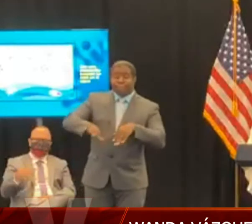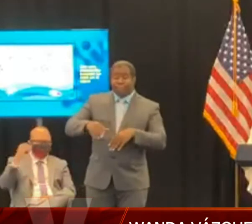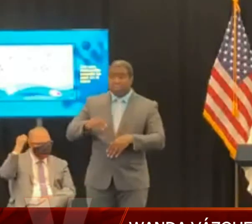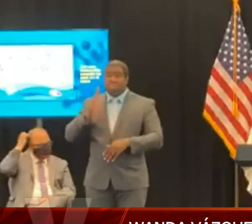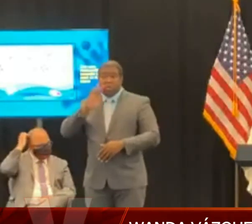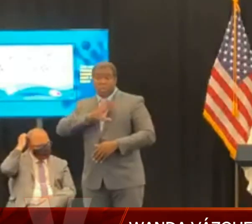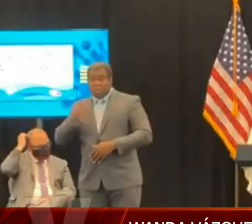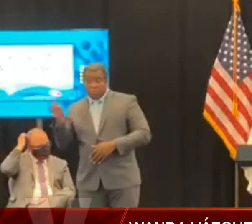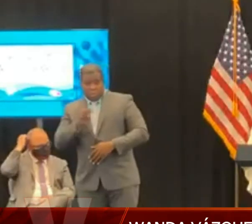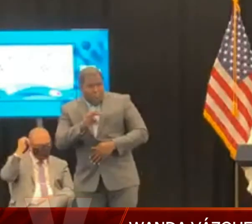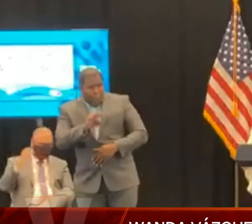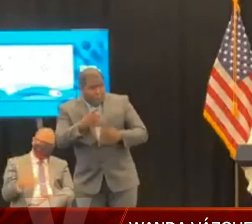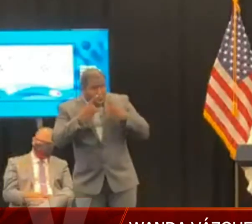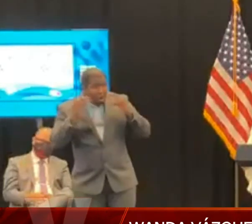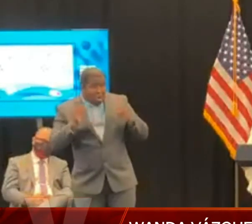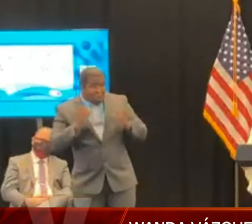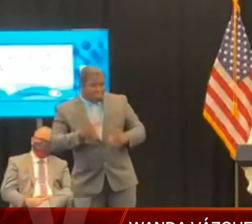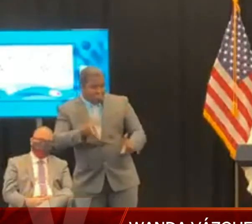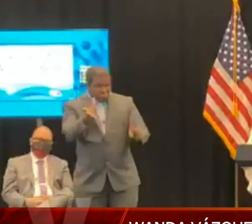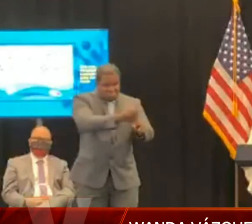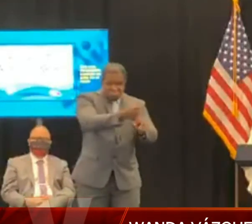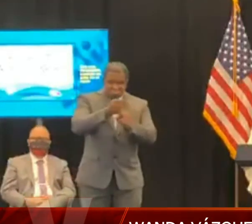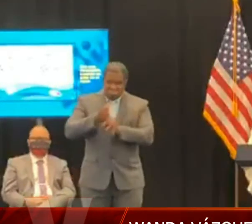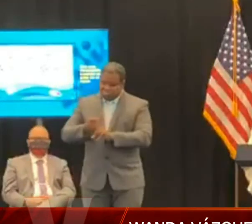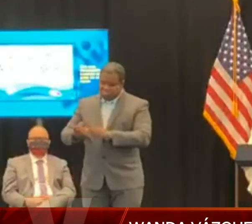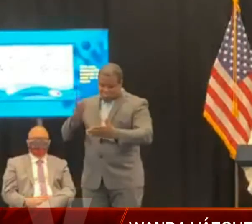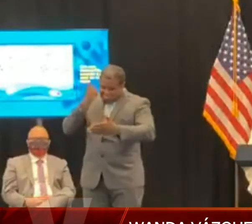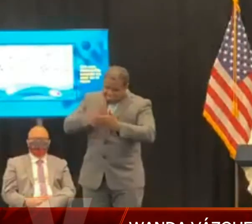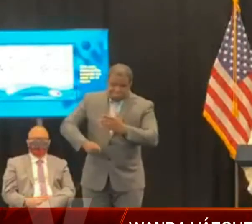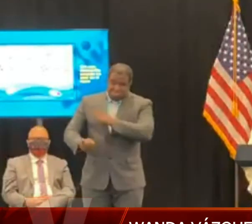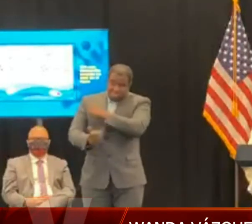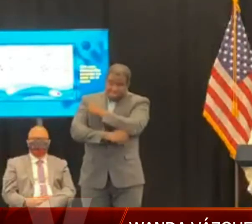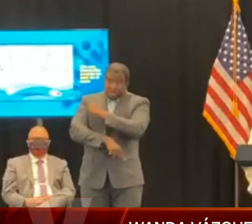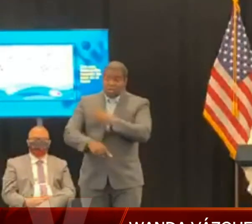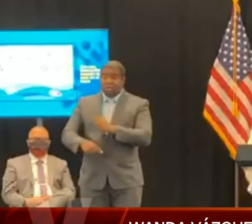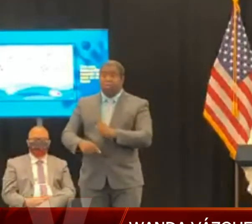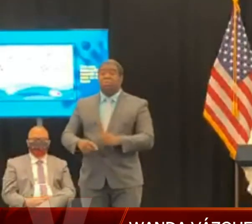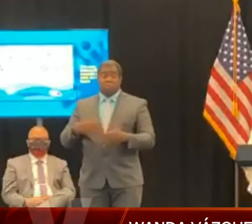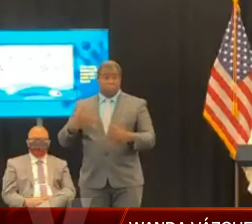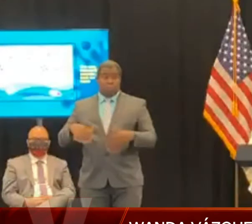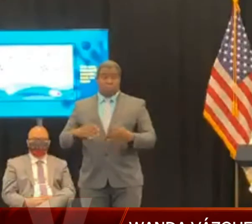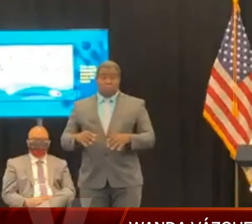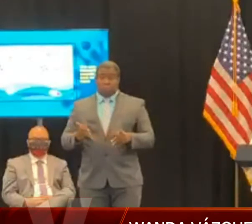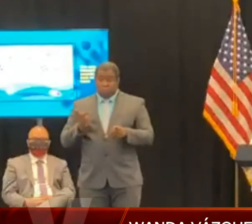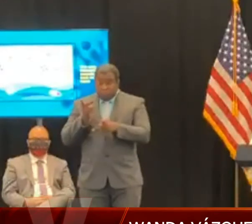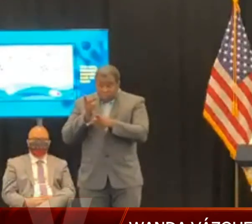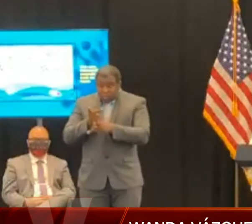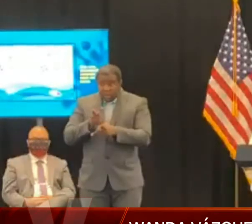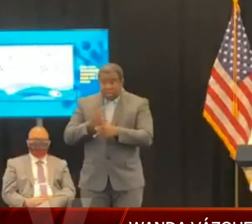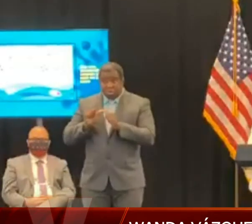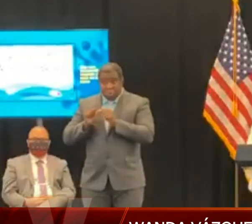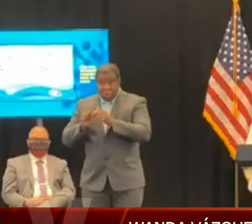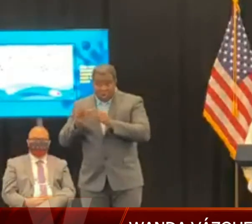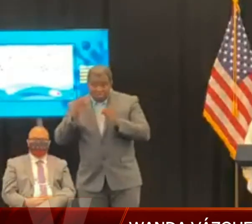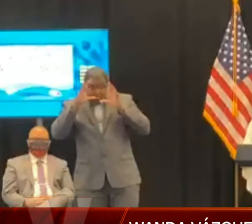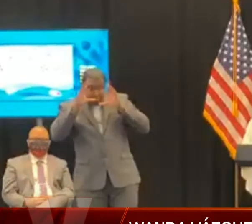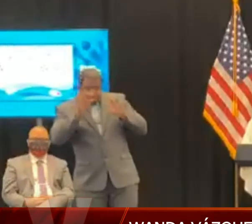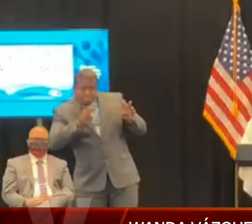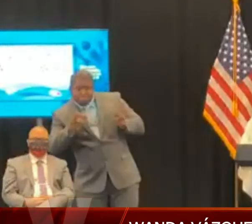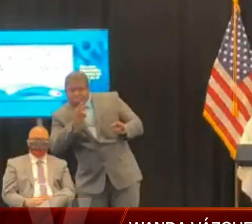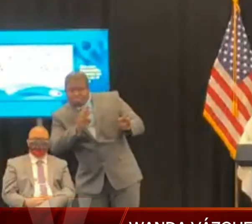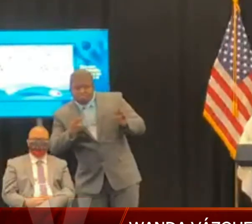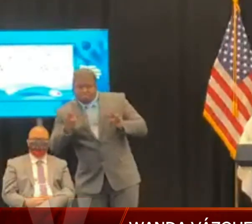sus labores presenciales a partir del próximo lunes 14 de septiembre. Solo a modo de excepción podrán